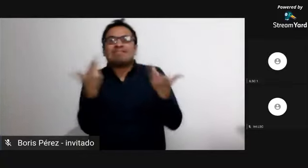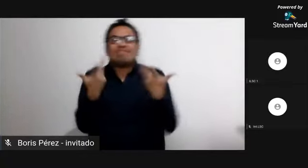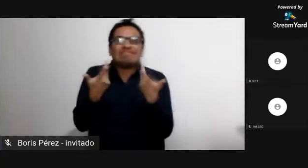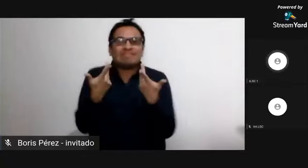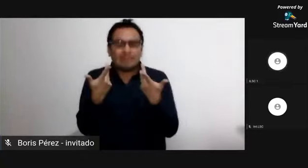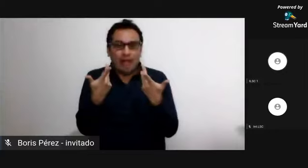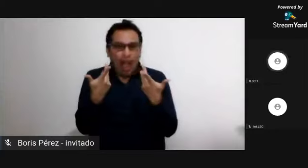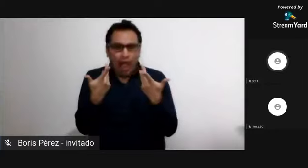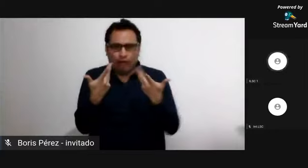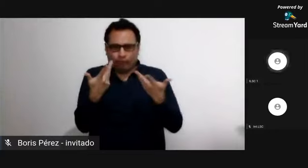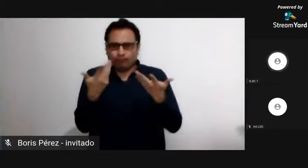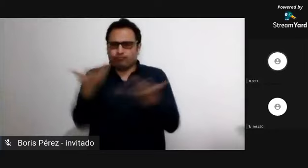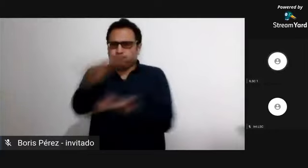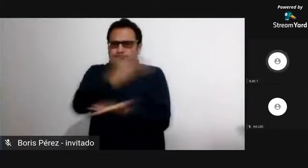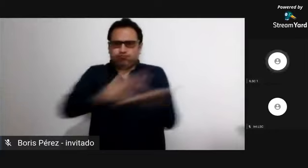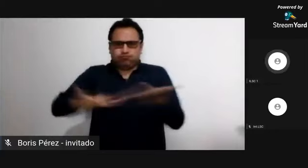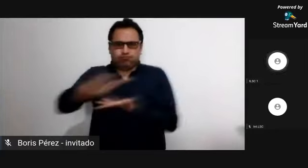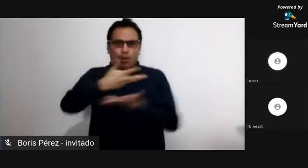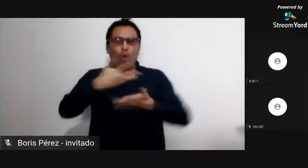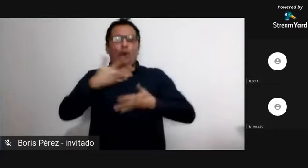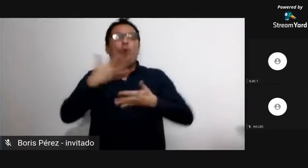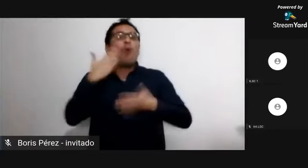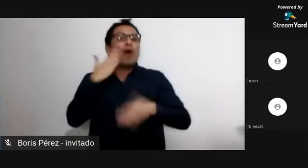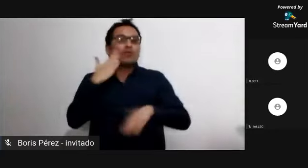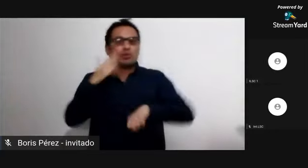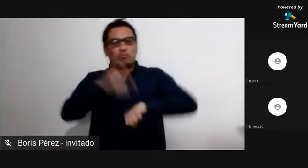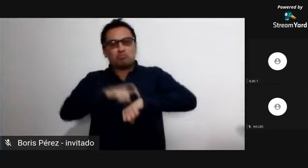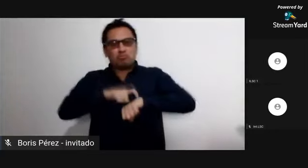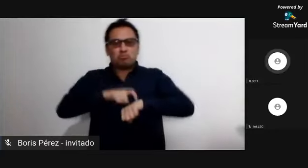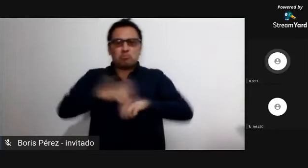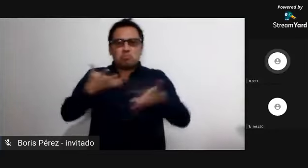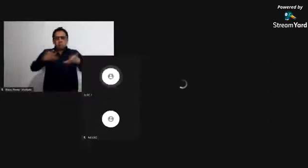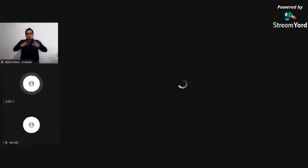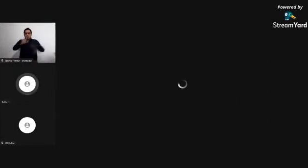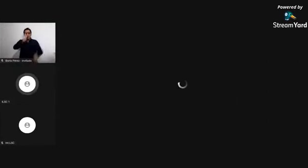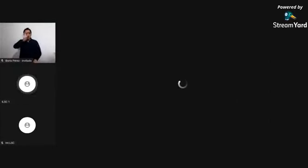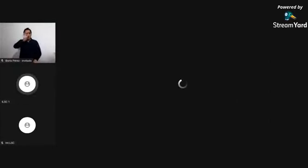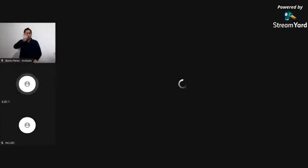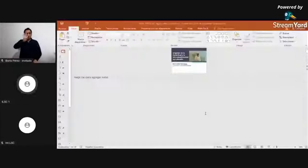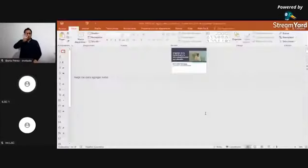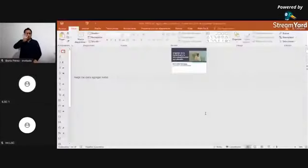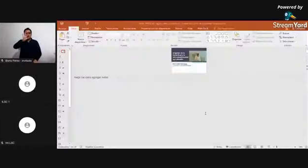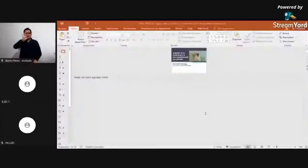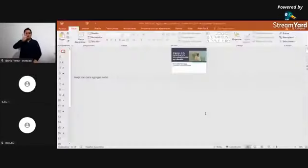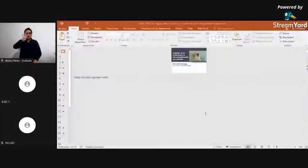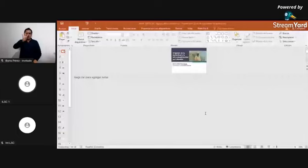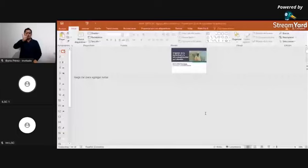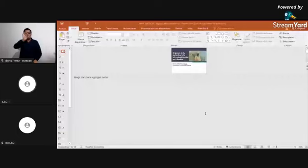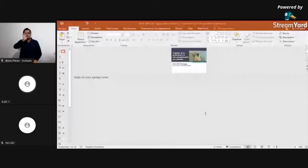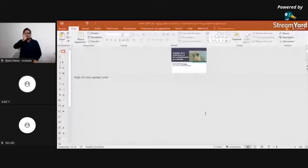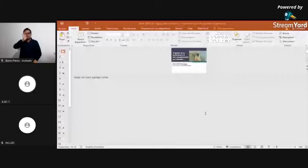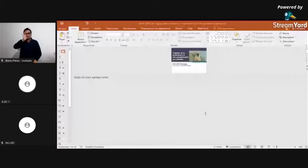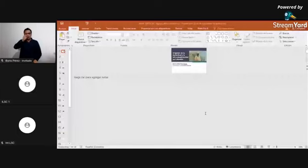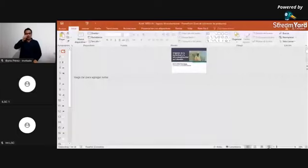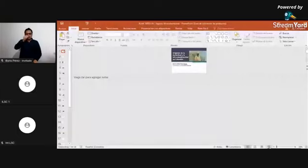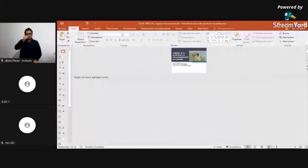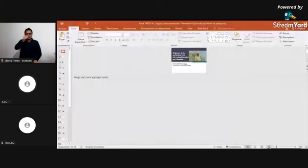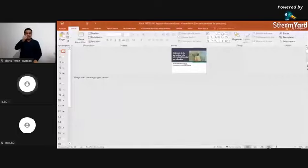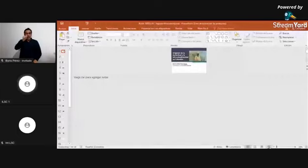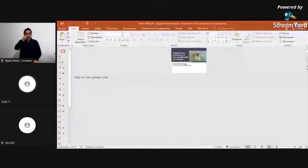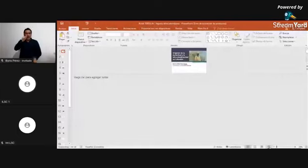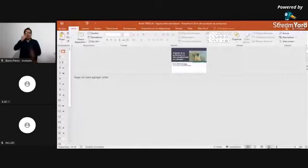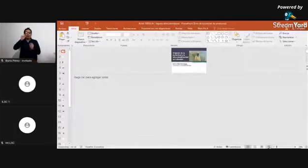negros acá en nuestro territorio colombiano si alguno de ustedes quisiera compartir algún